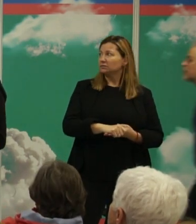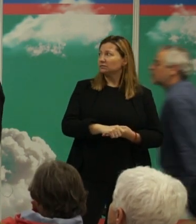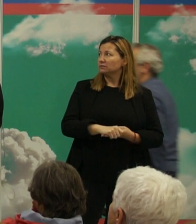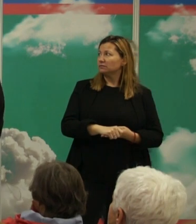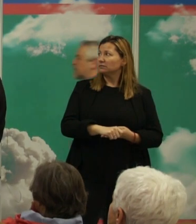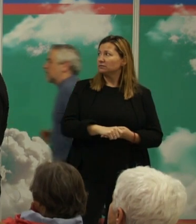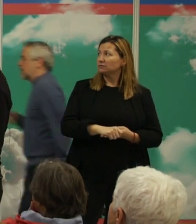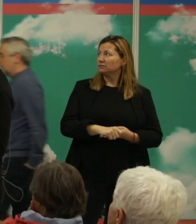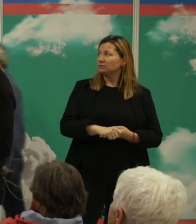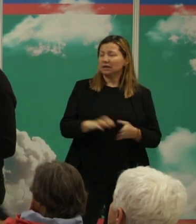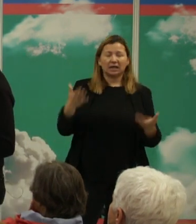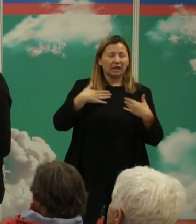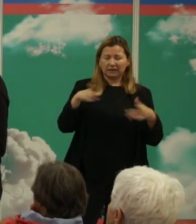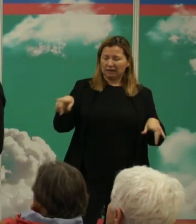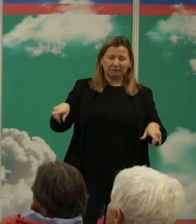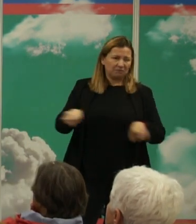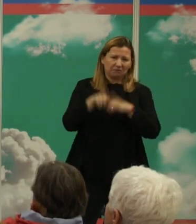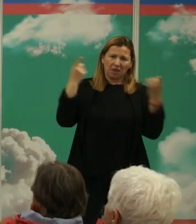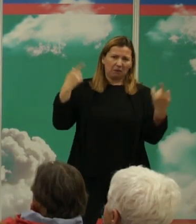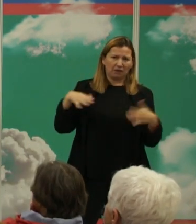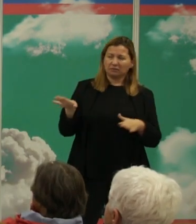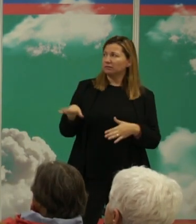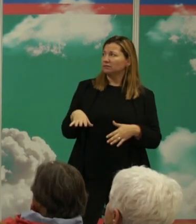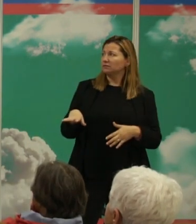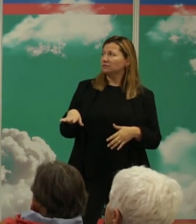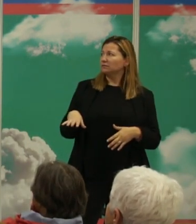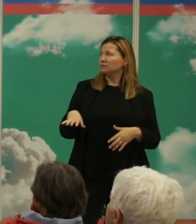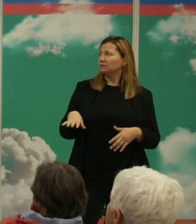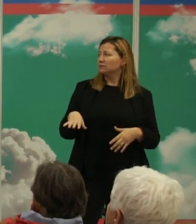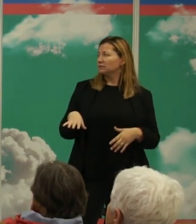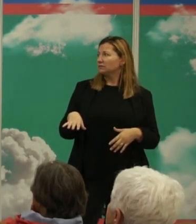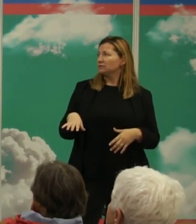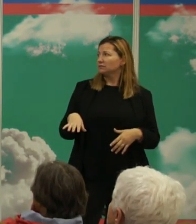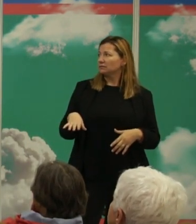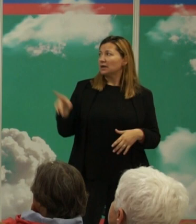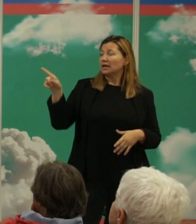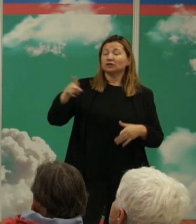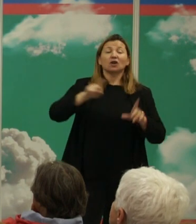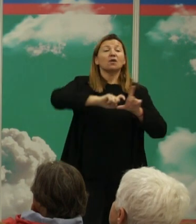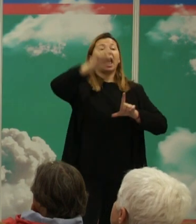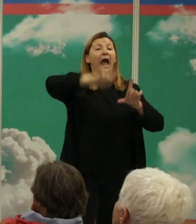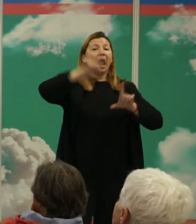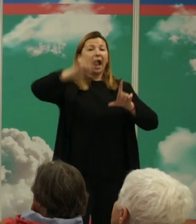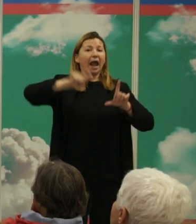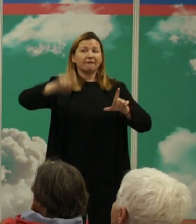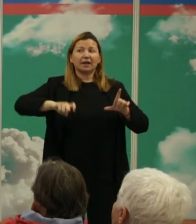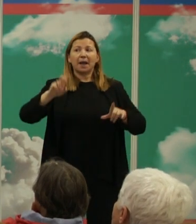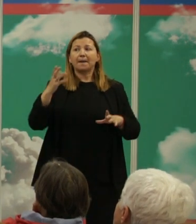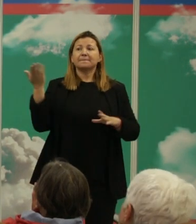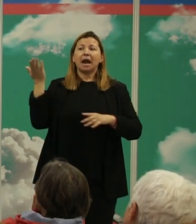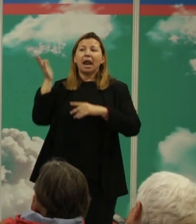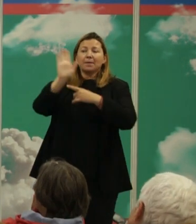no, no, no te preocupes déjalo yo creo que una cosa que aquí hay una gráfica para mostrar la cantidad de